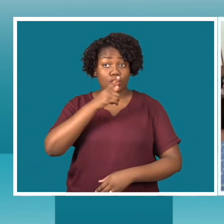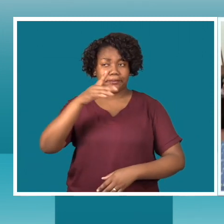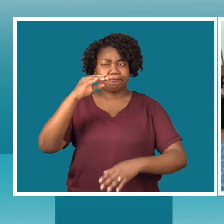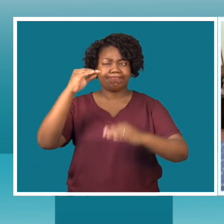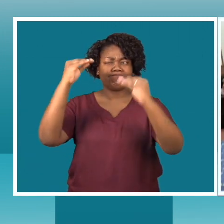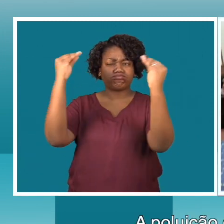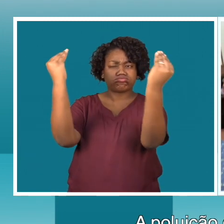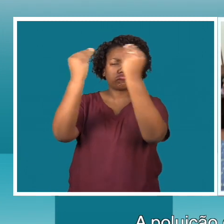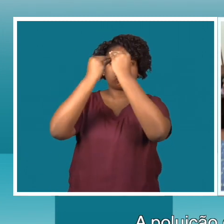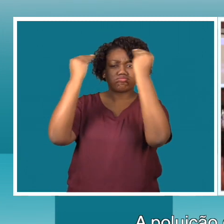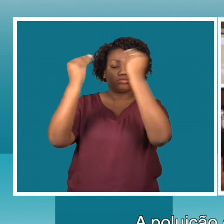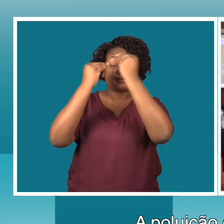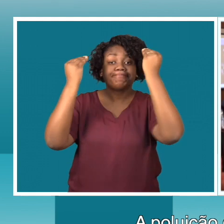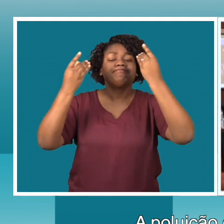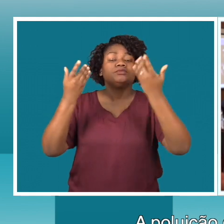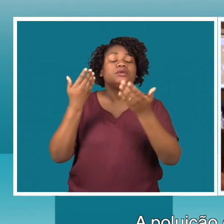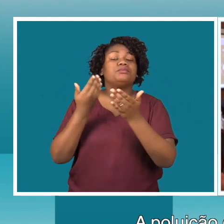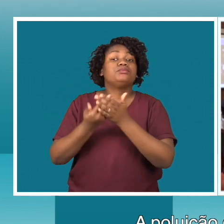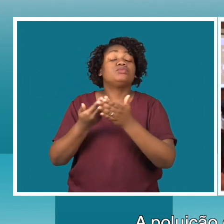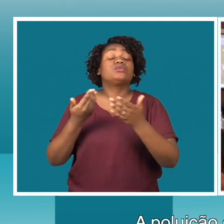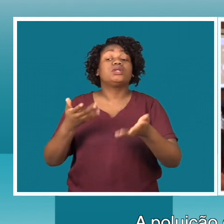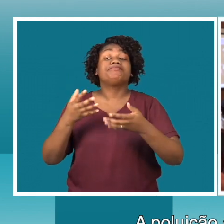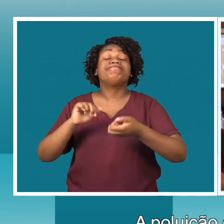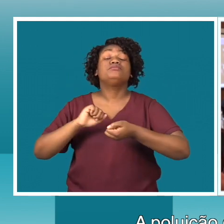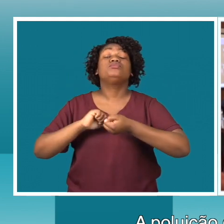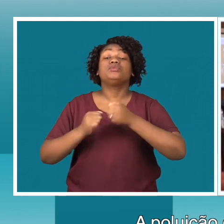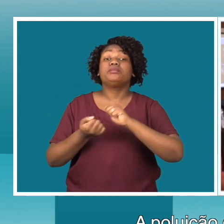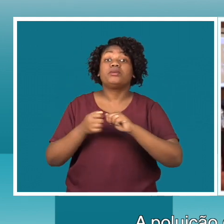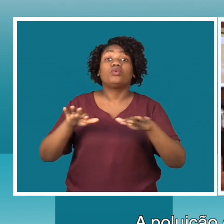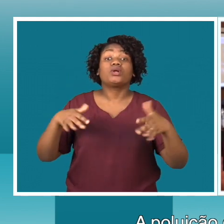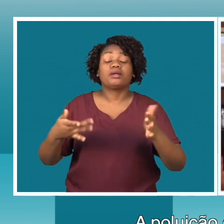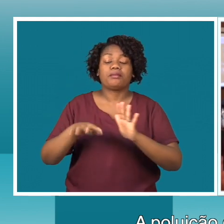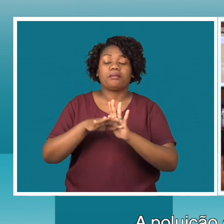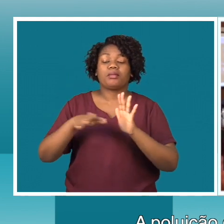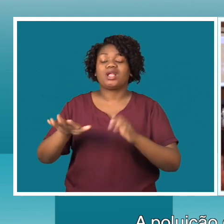A poluição do mar foi um dos temas abordados nesta formação.